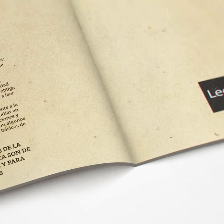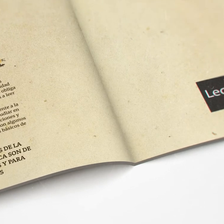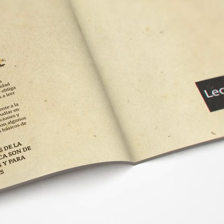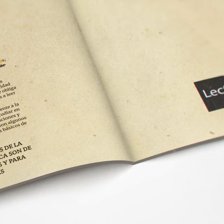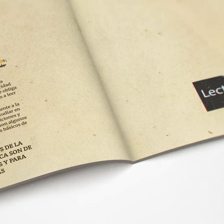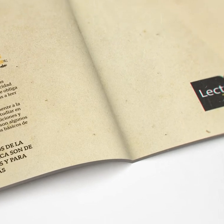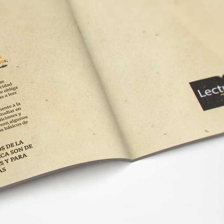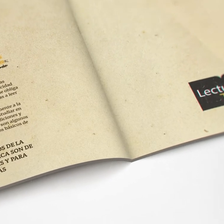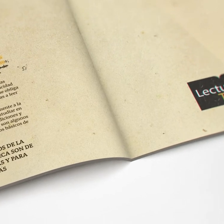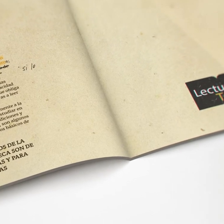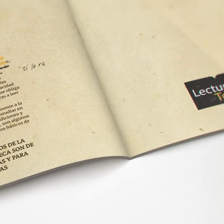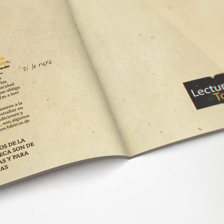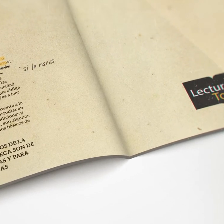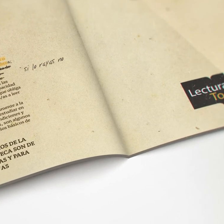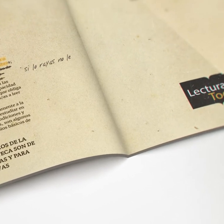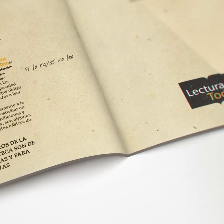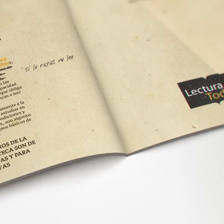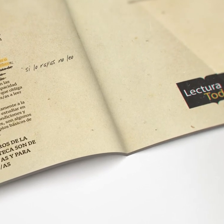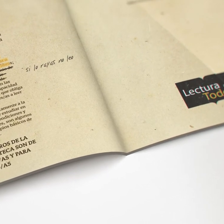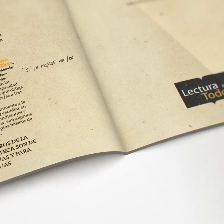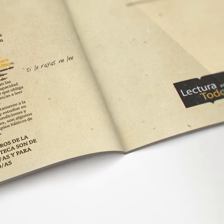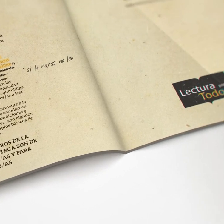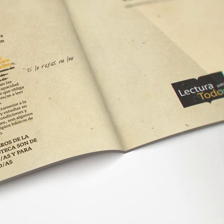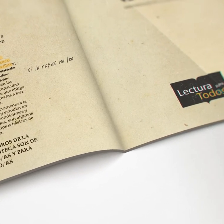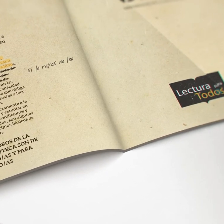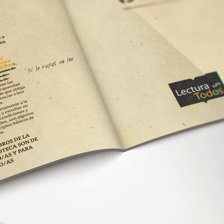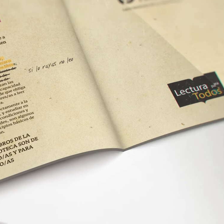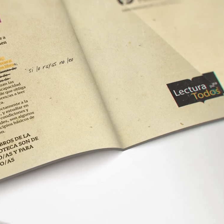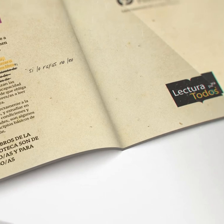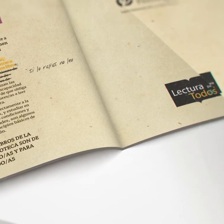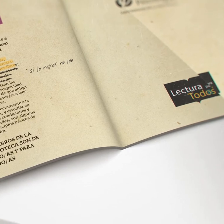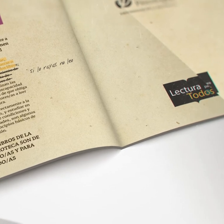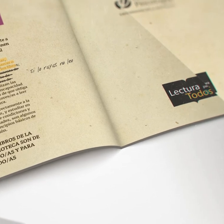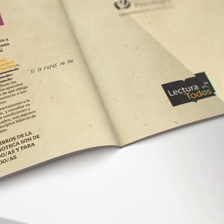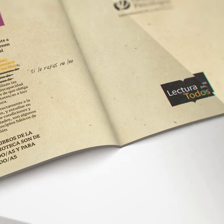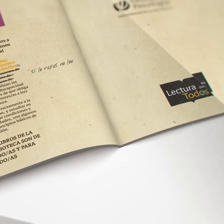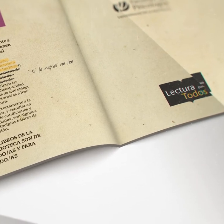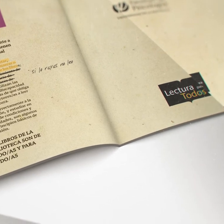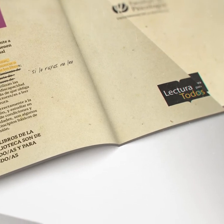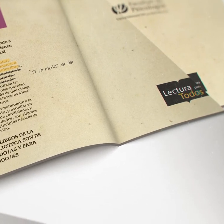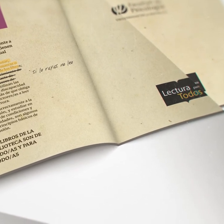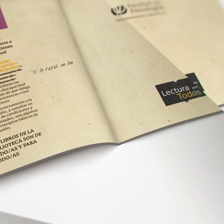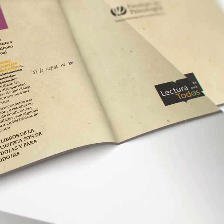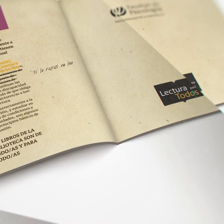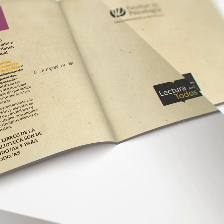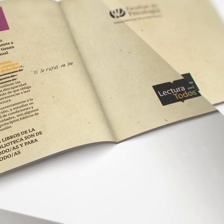o tachar las hojas de los libros, aeta y le reconoce los textos por arte de los programas lectores de pantalla que utilizan las exonaciones